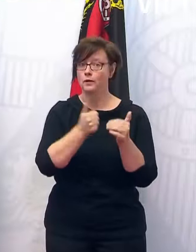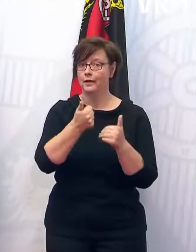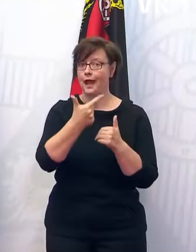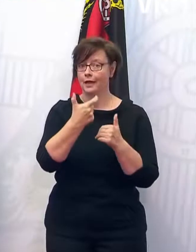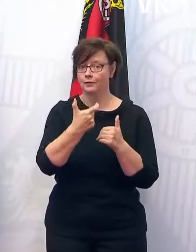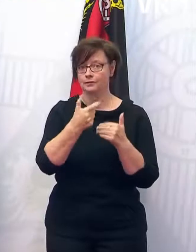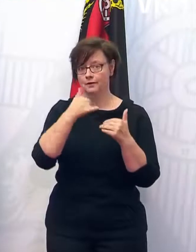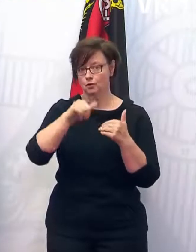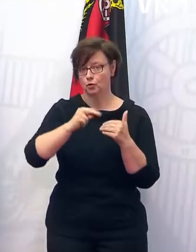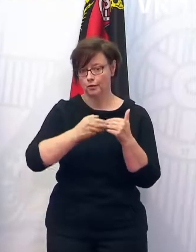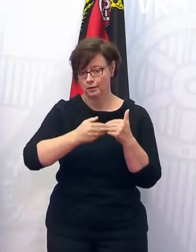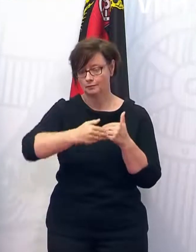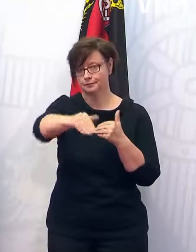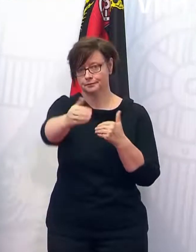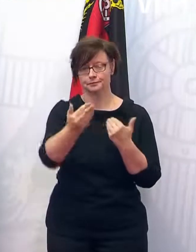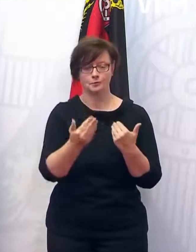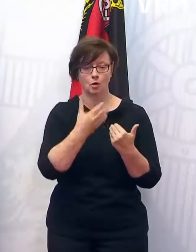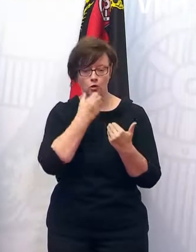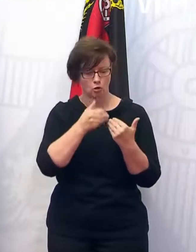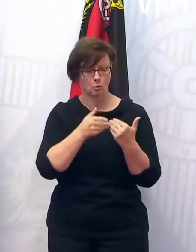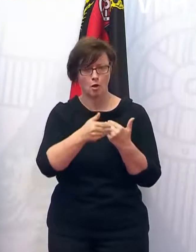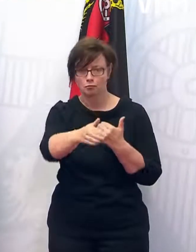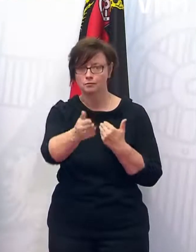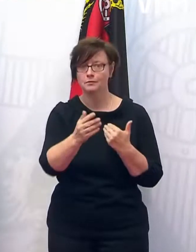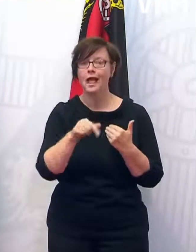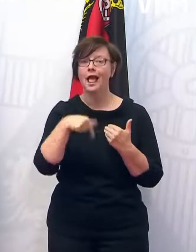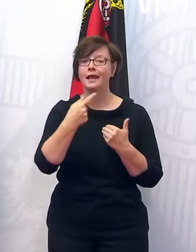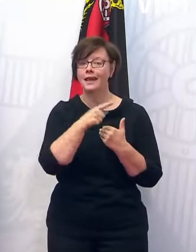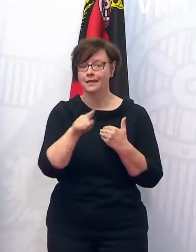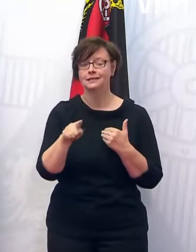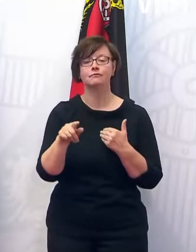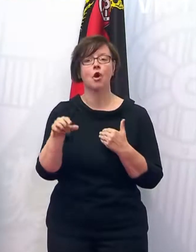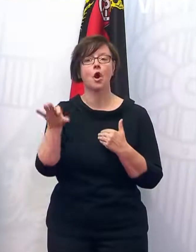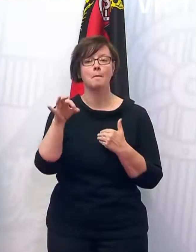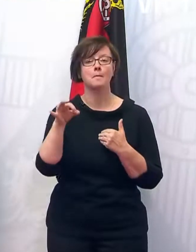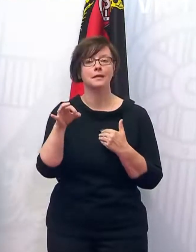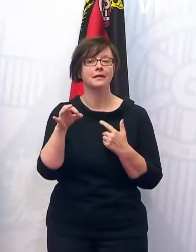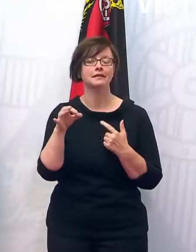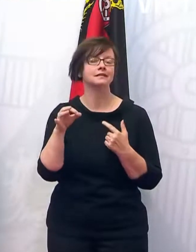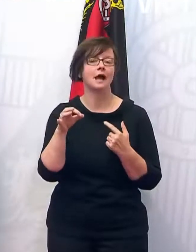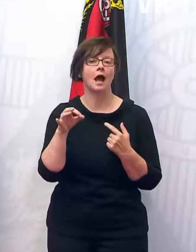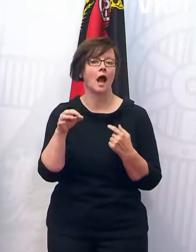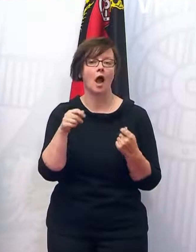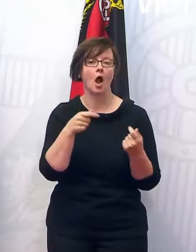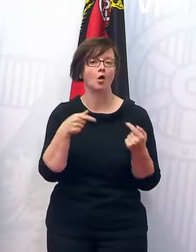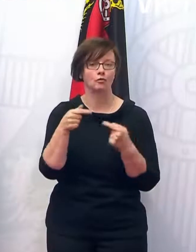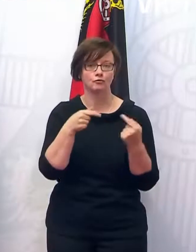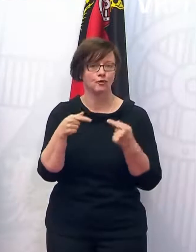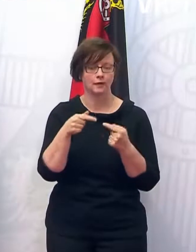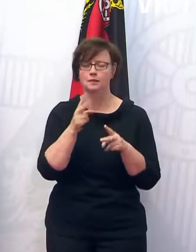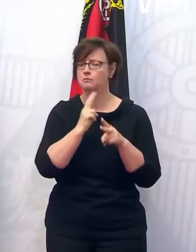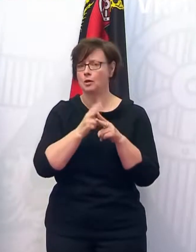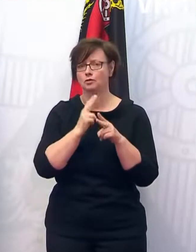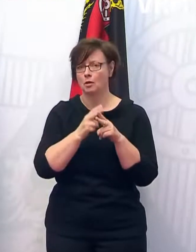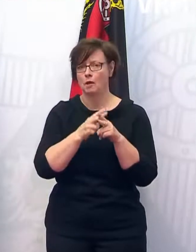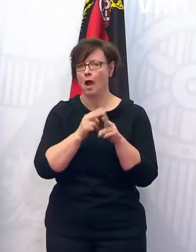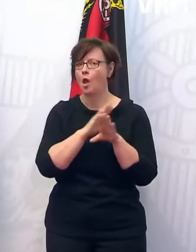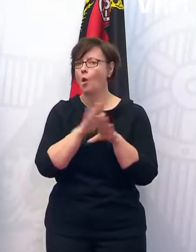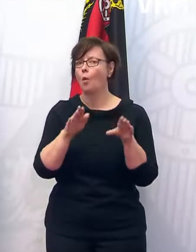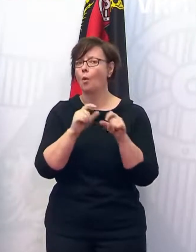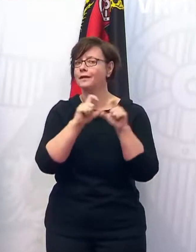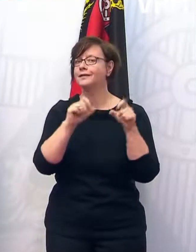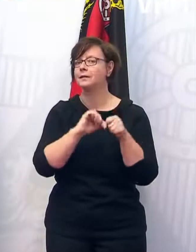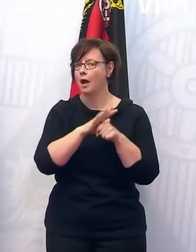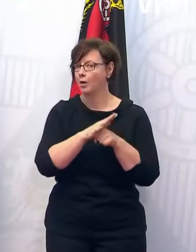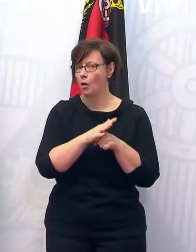und im Sommer. Wir haben nächste Woche Ministerpräsidentenkonferenz. Das ist eine reguläre. Da ist nicht Corona im Mittelpunkt. Aber wir haben uns auch